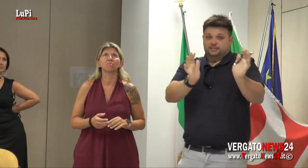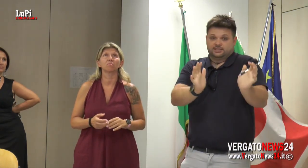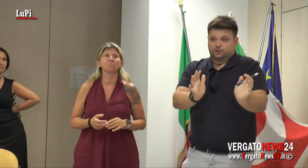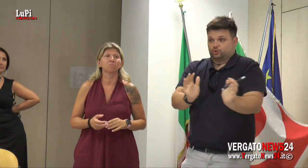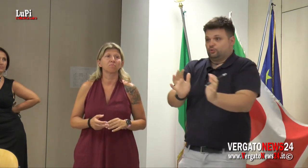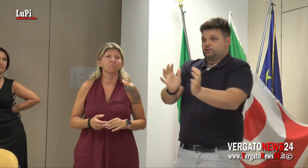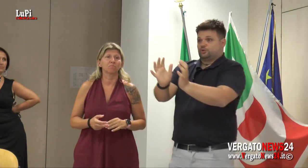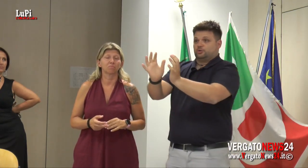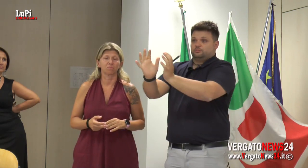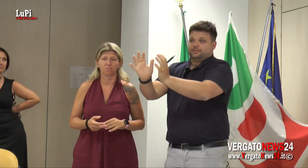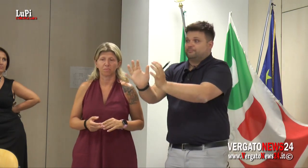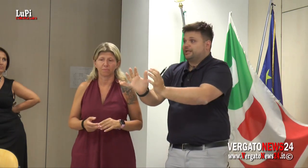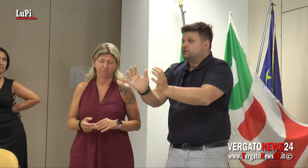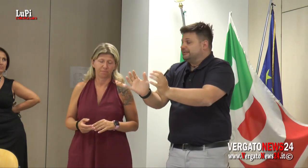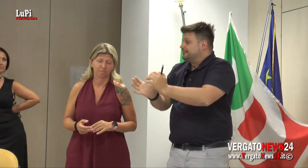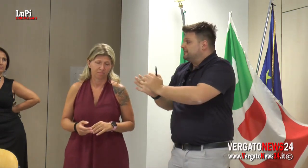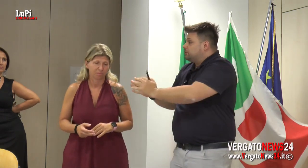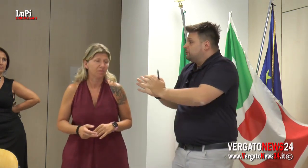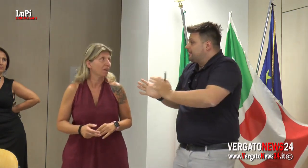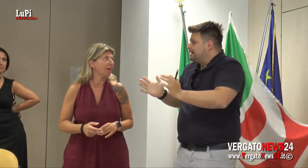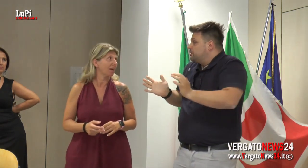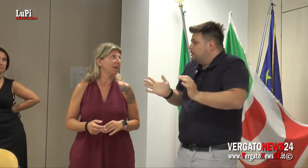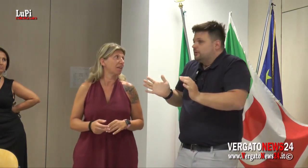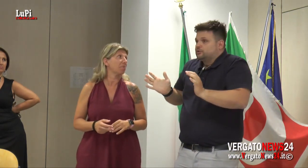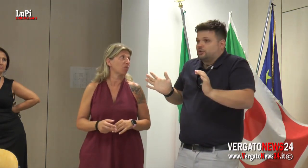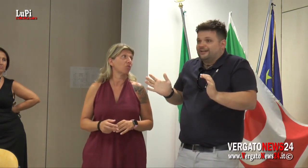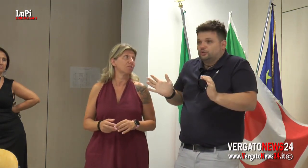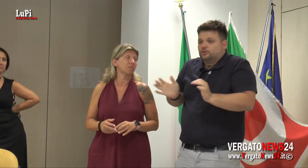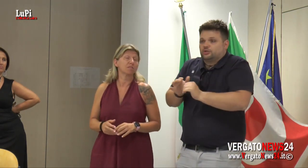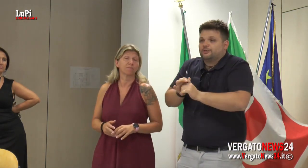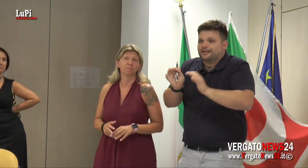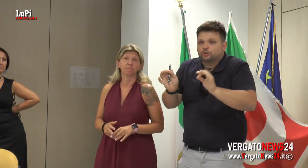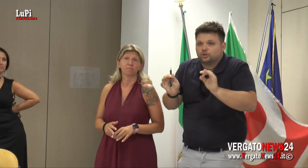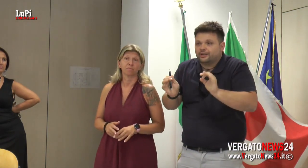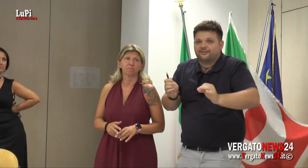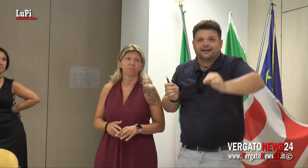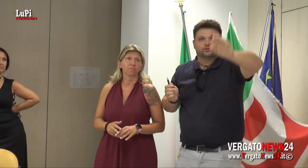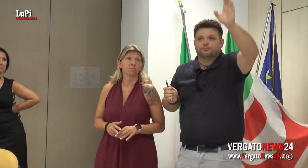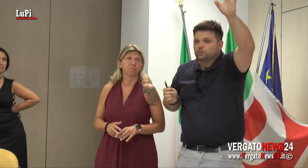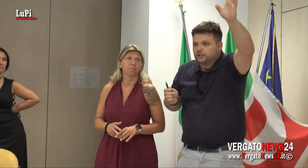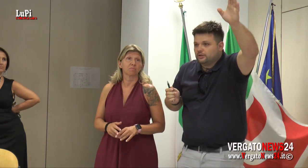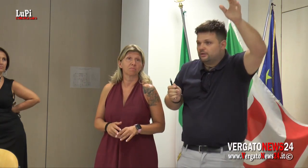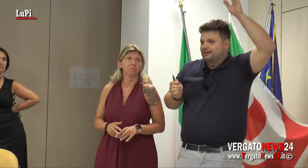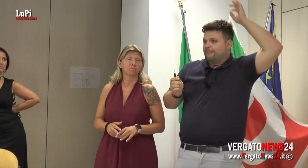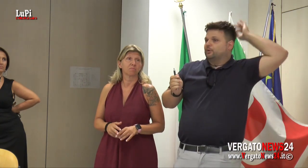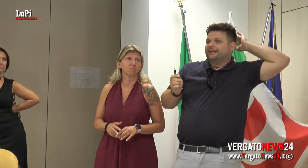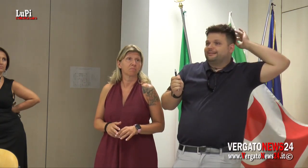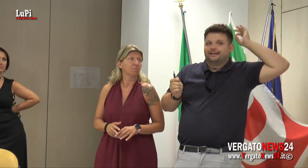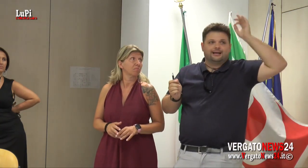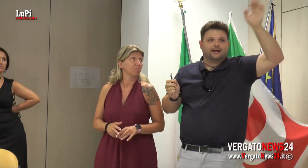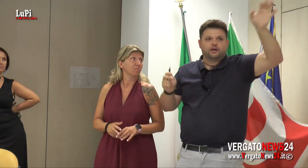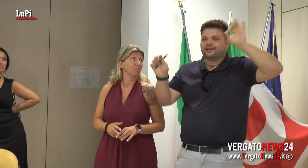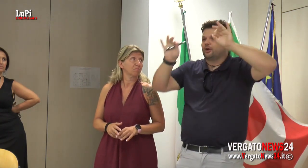se si costruiscono dei modelli organizzativi come quello che abbiamo trovato noi. Cioè noi abbiamo dottori che vanno da Budrio a